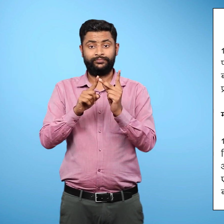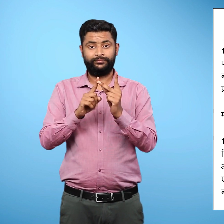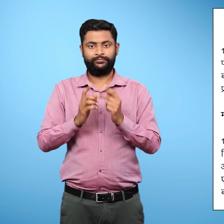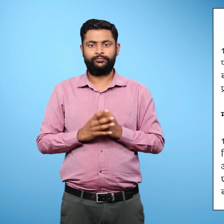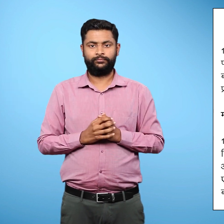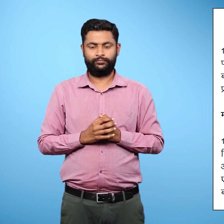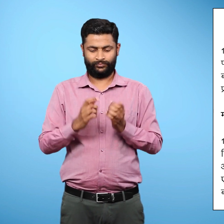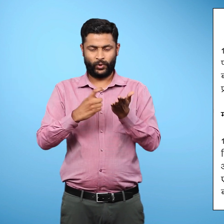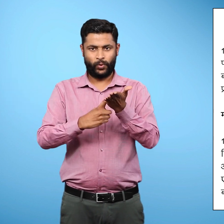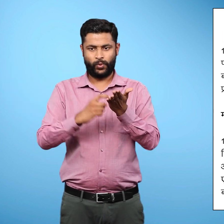रॉकीज